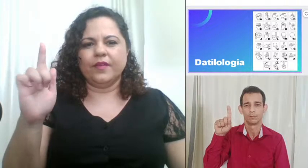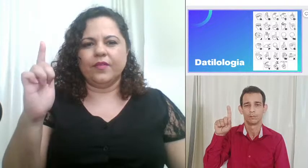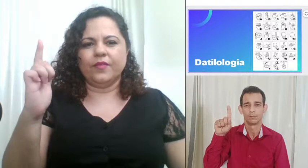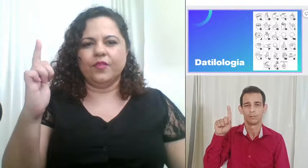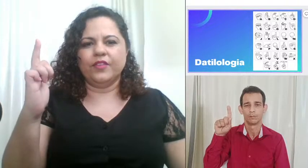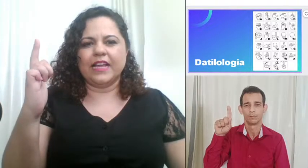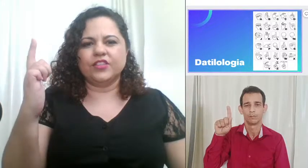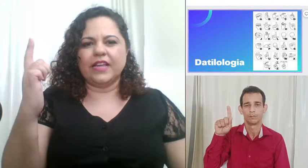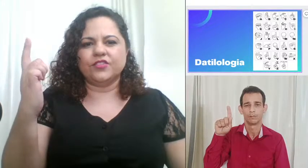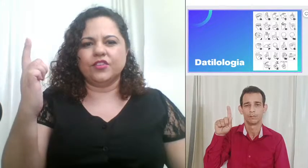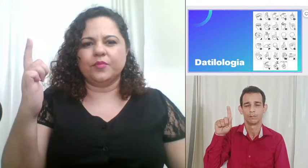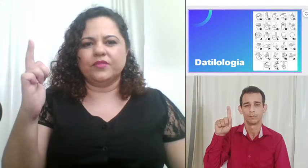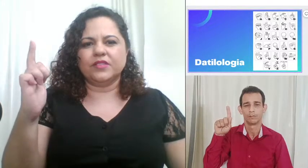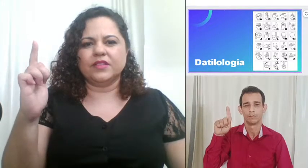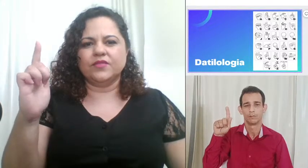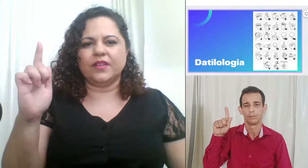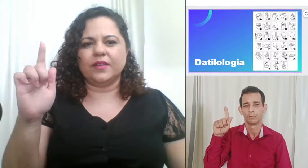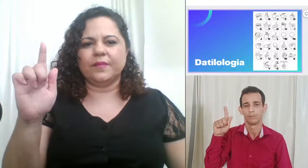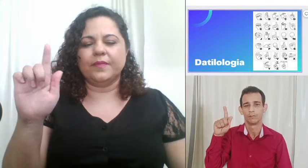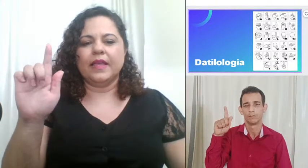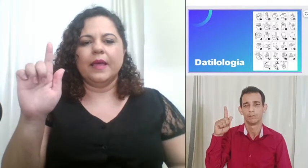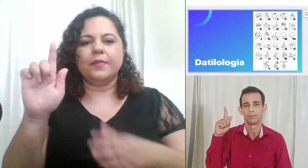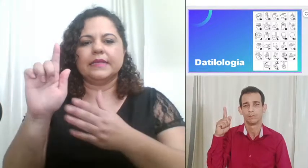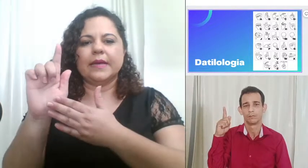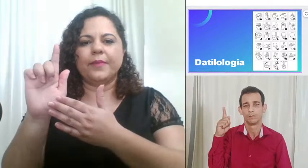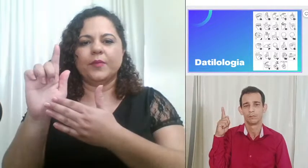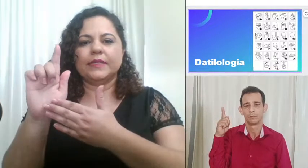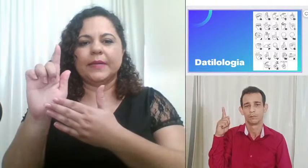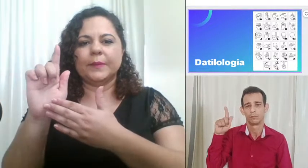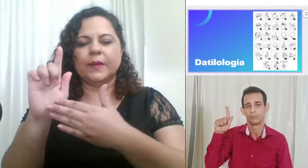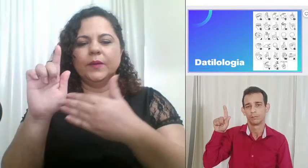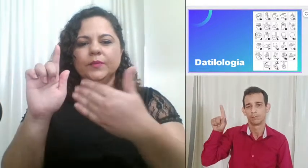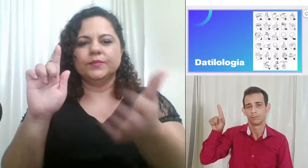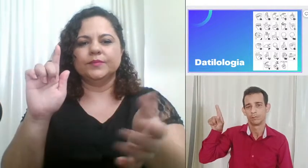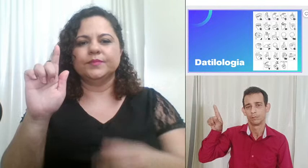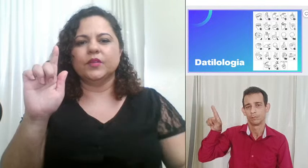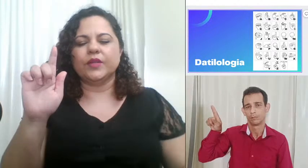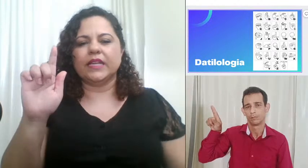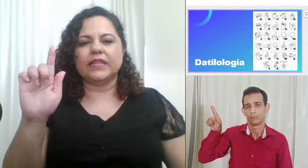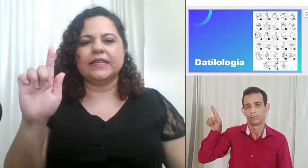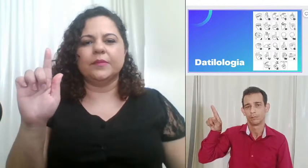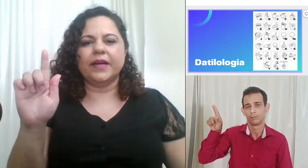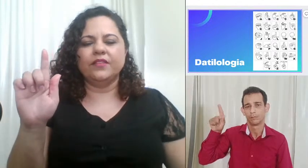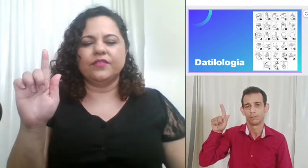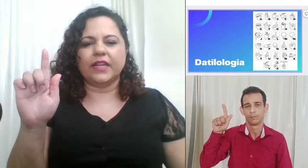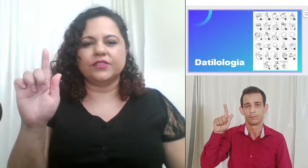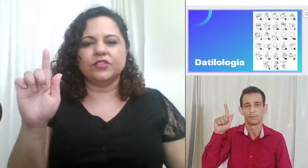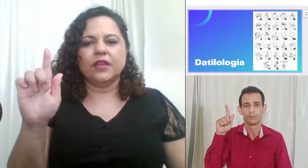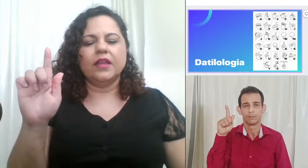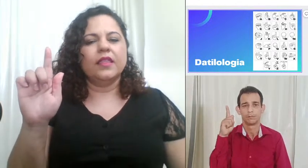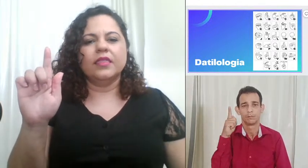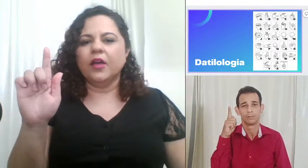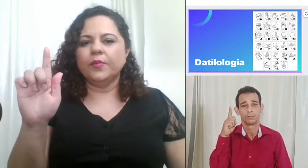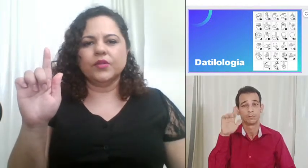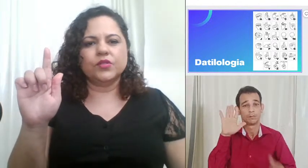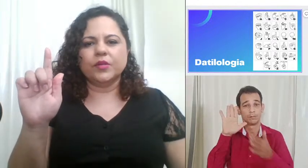vou virar de ladinho para vocês verem mas a palma da mão orientada para frente não possui